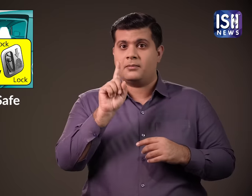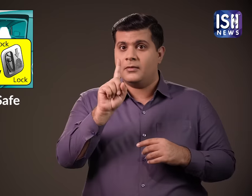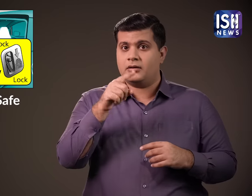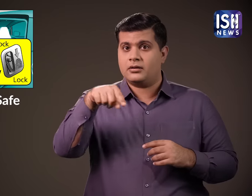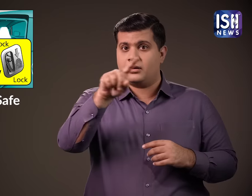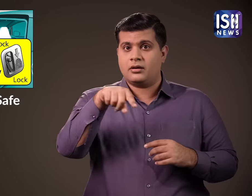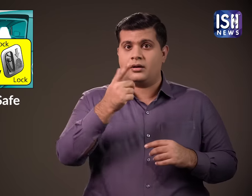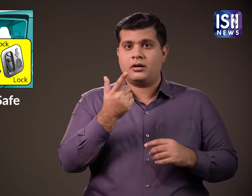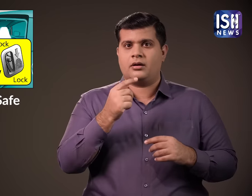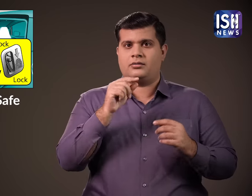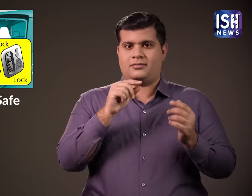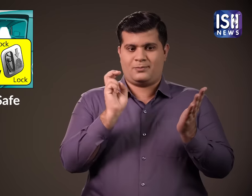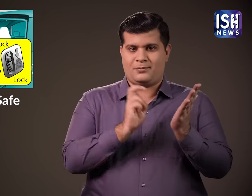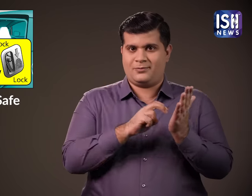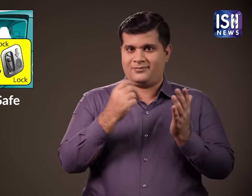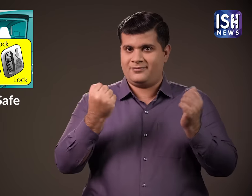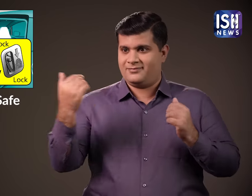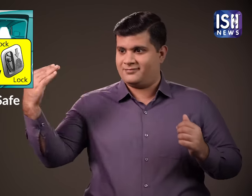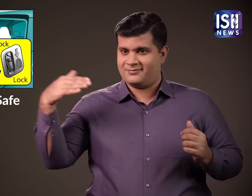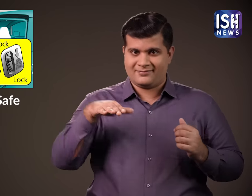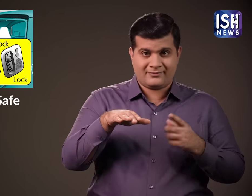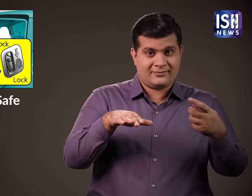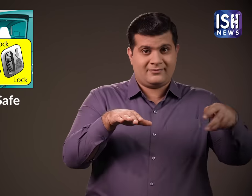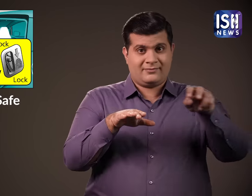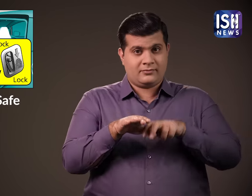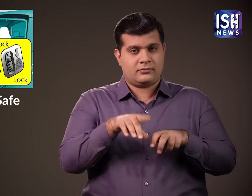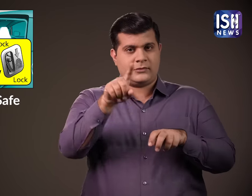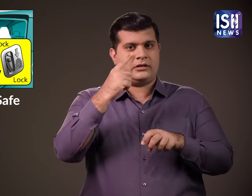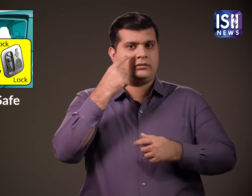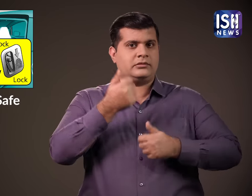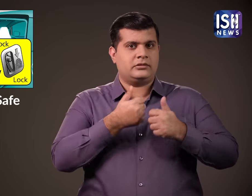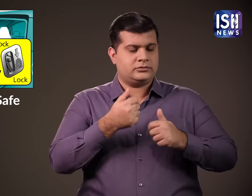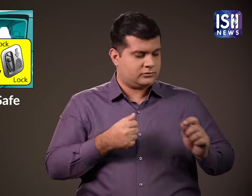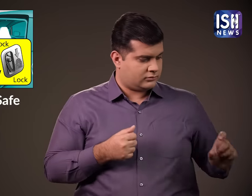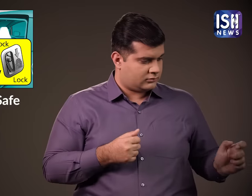लेकिन जब आप कैब में यात्रा कर रहे हो तो आपको यह सुनुश्चित करना होगा कि चाइल लॉक निश्क्रिया है